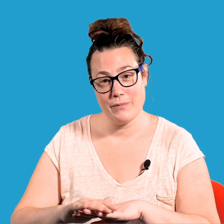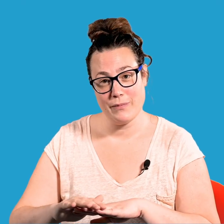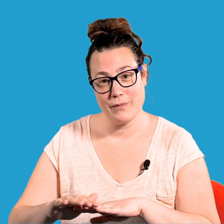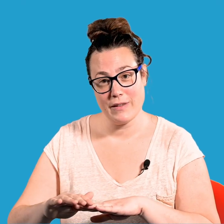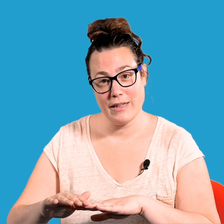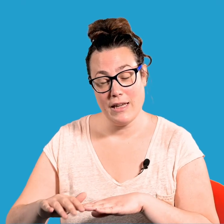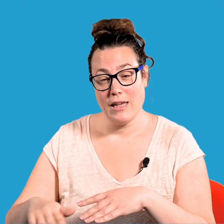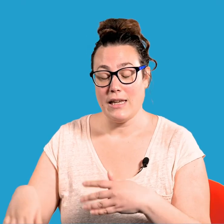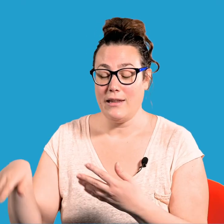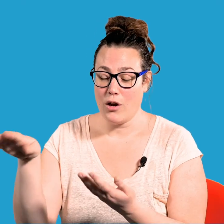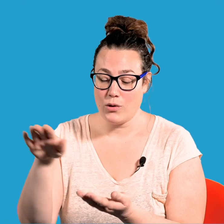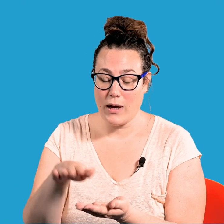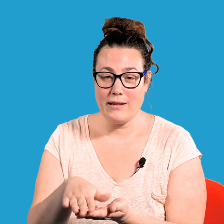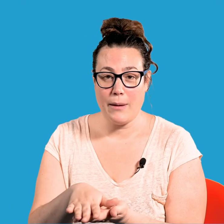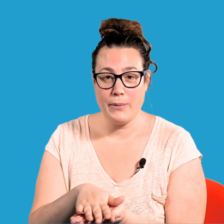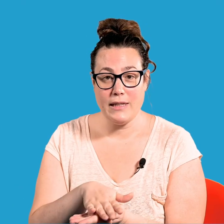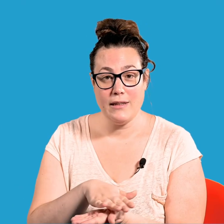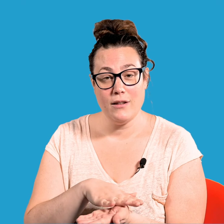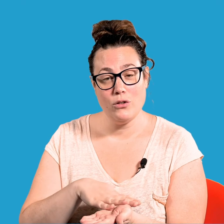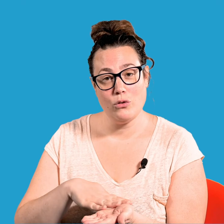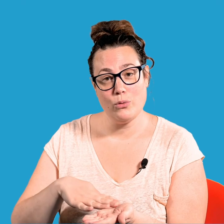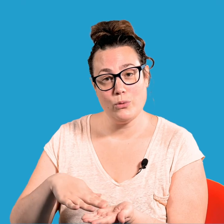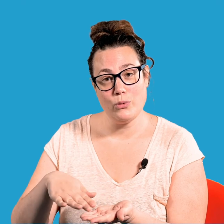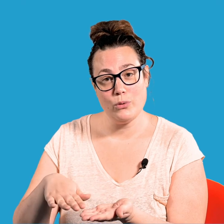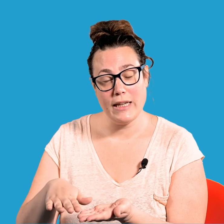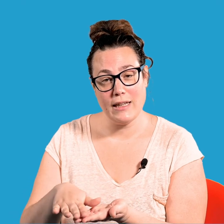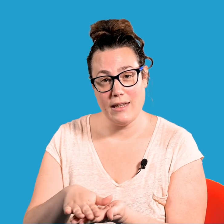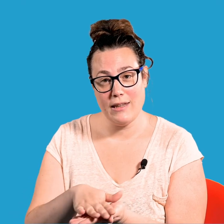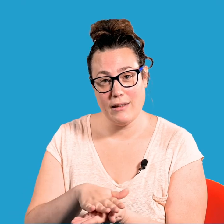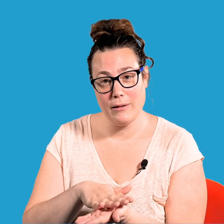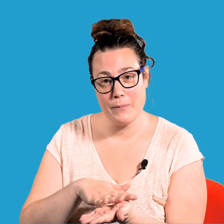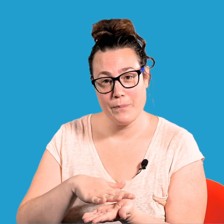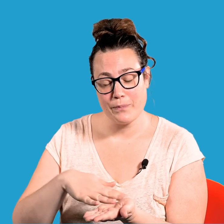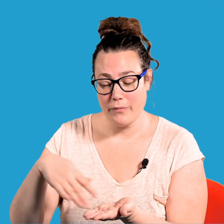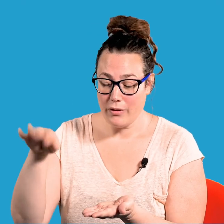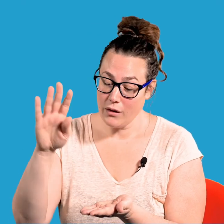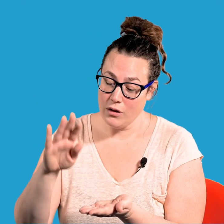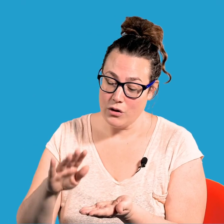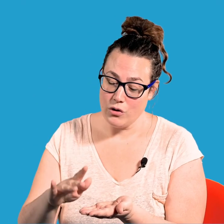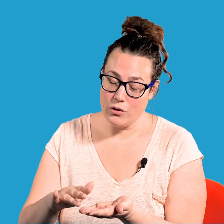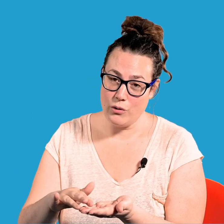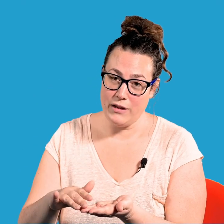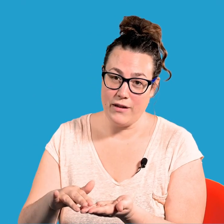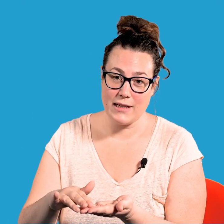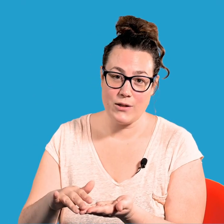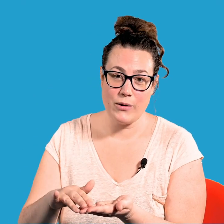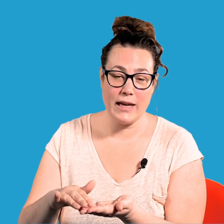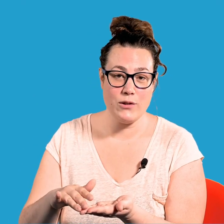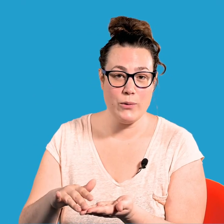Il dort sur un tapis tout gris. Je lui verserai du